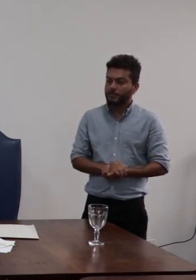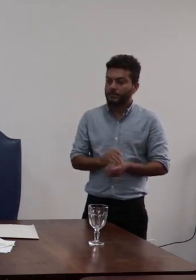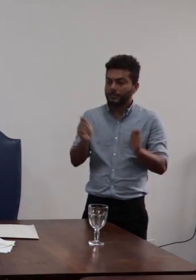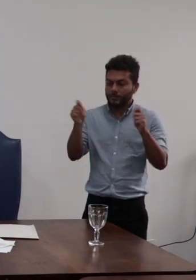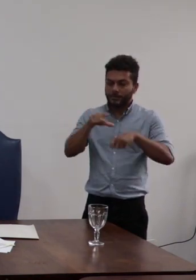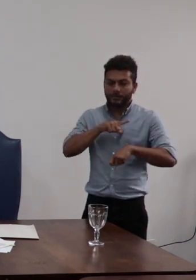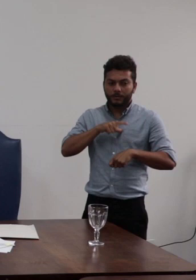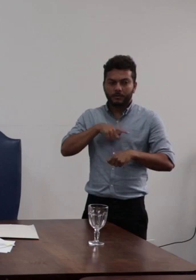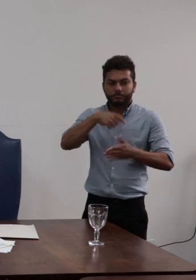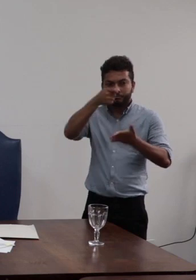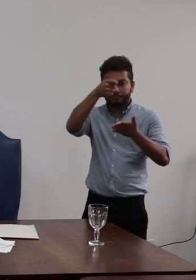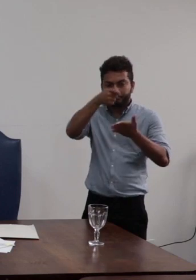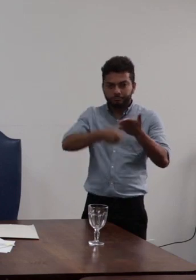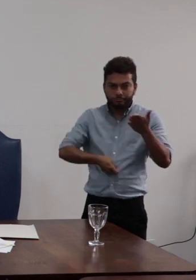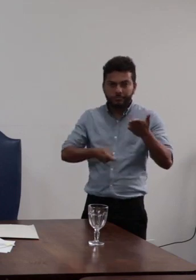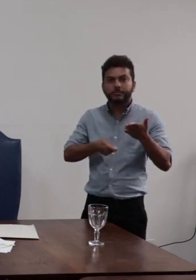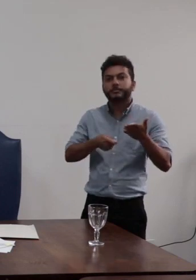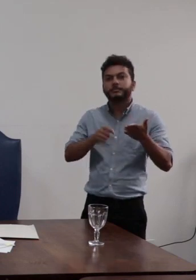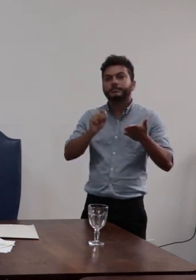parceiro